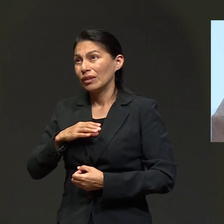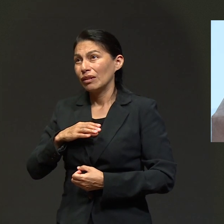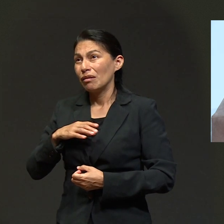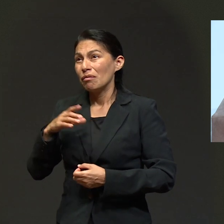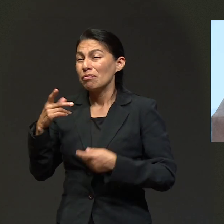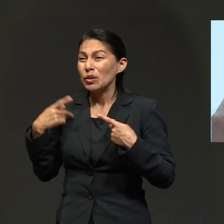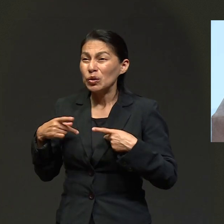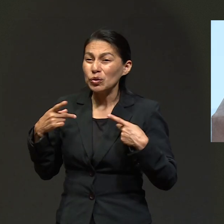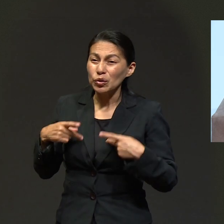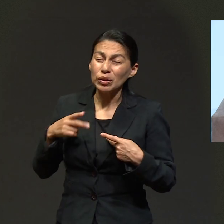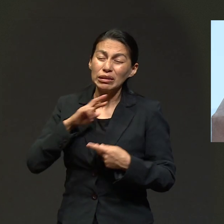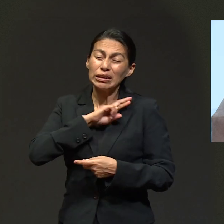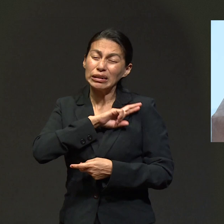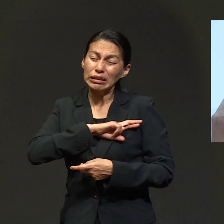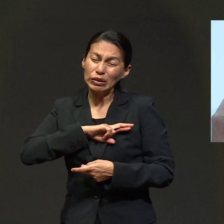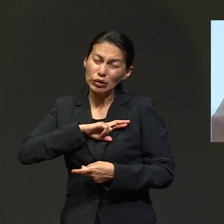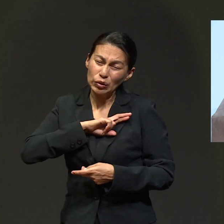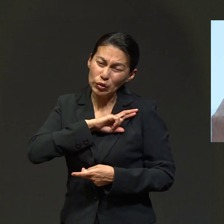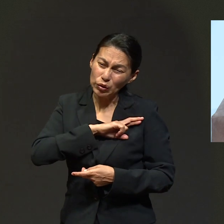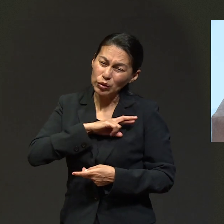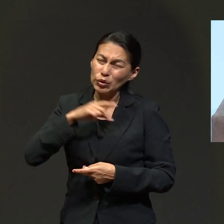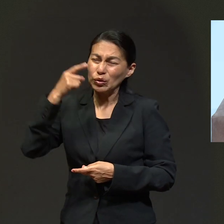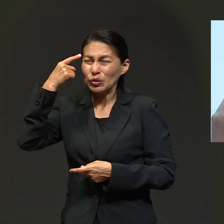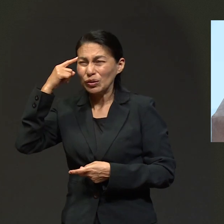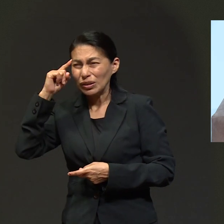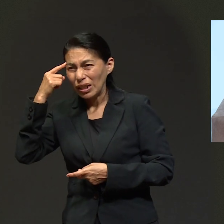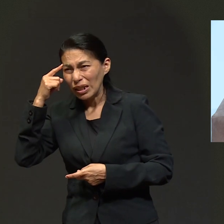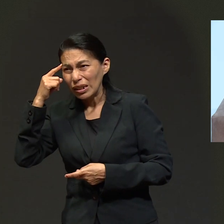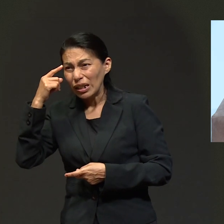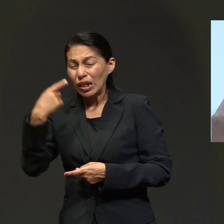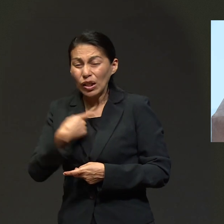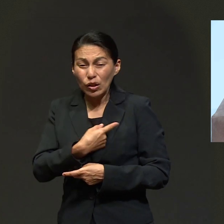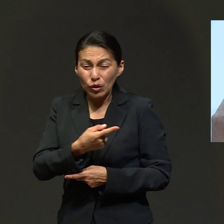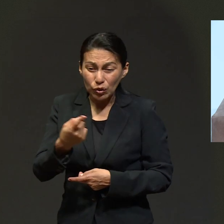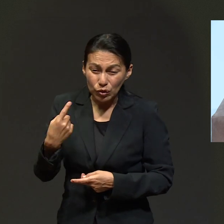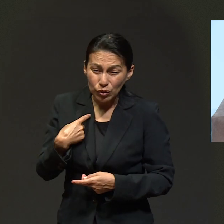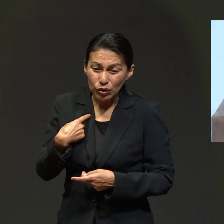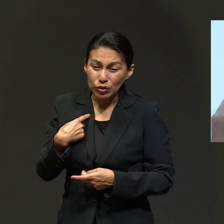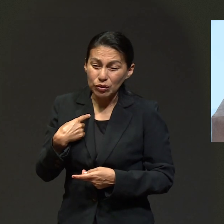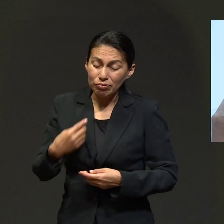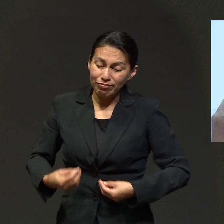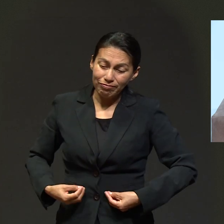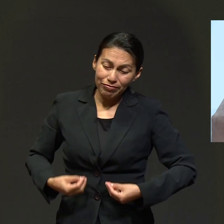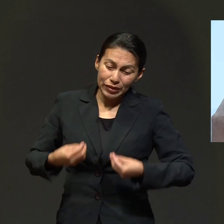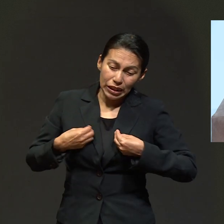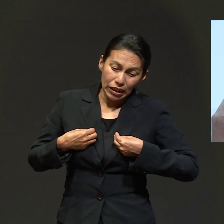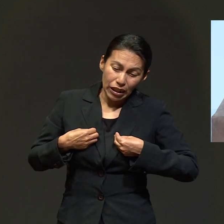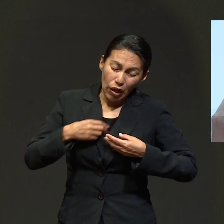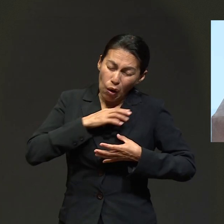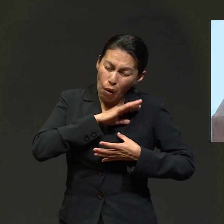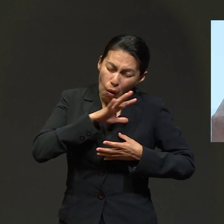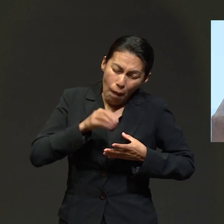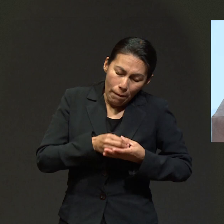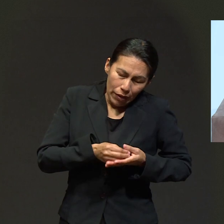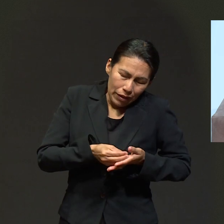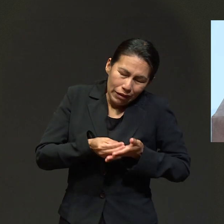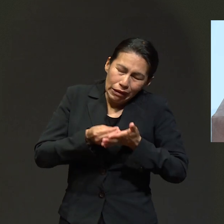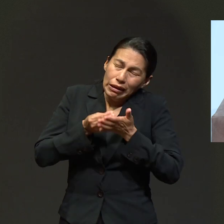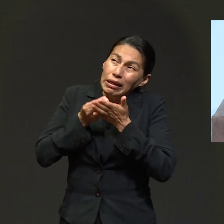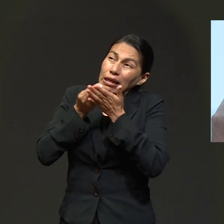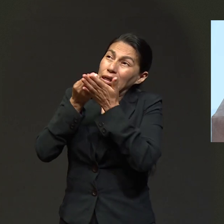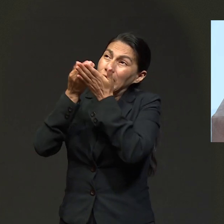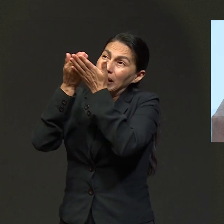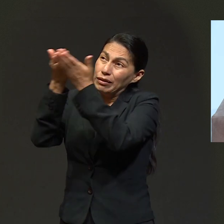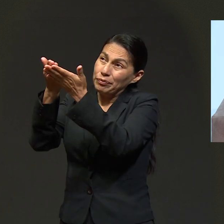muchas veces, es cuando uno trae mucho resentimiento y mucho rencor. Y nosotros tenemos que rendir nuestra vida a los pies de